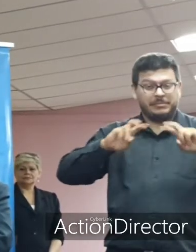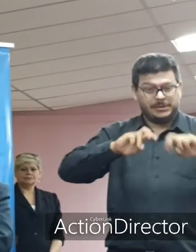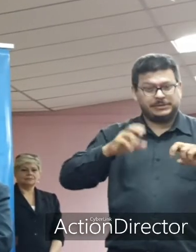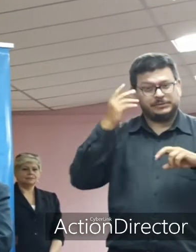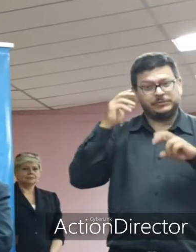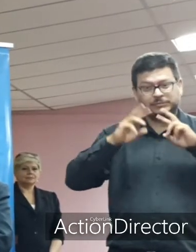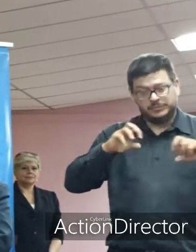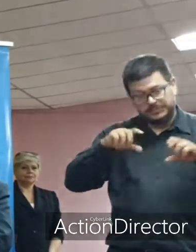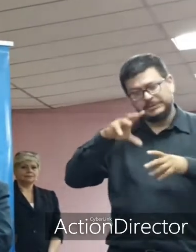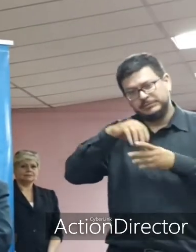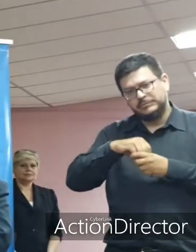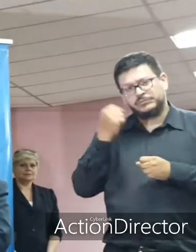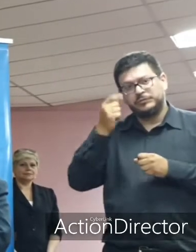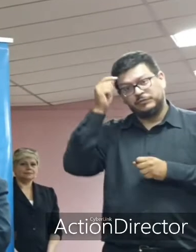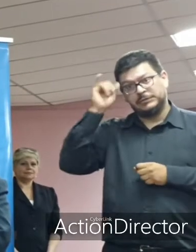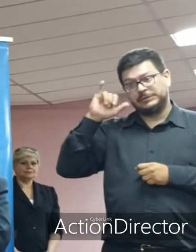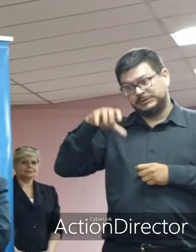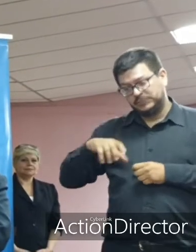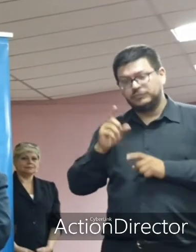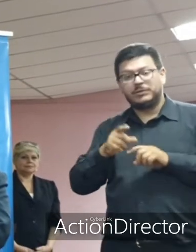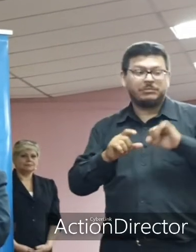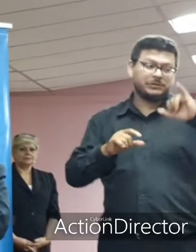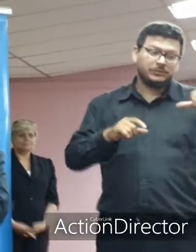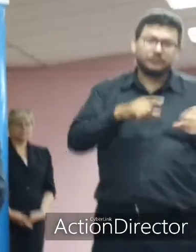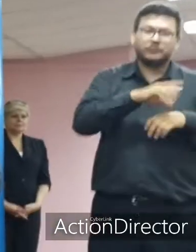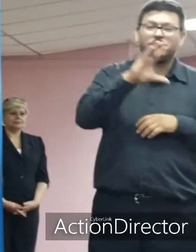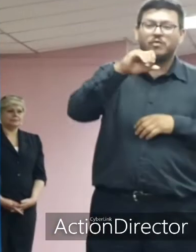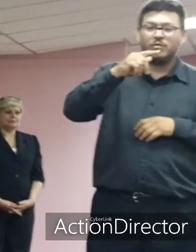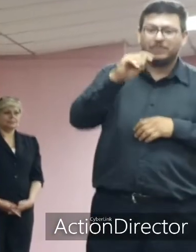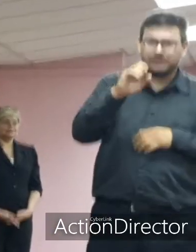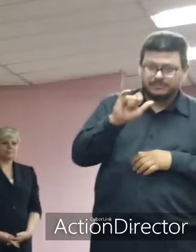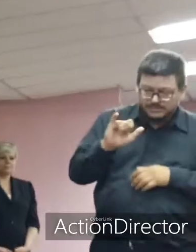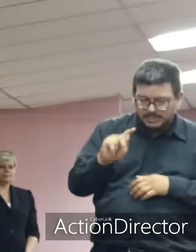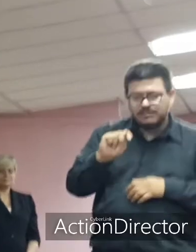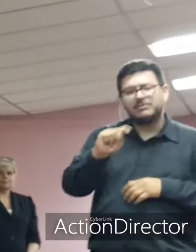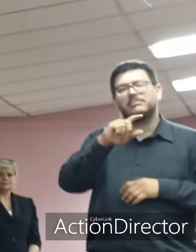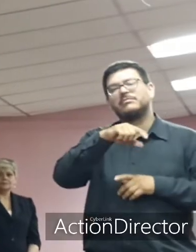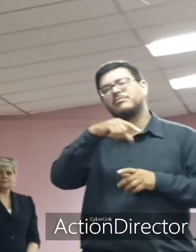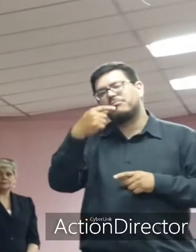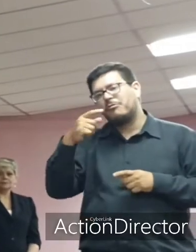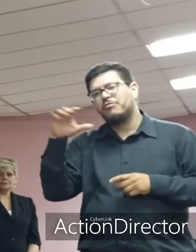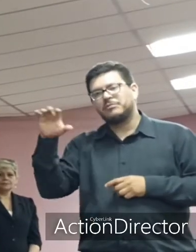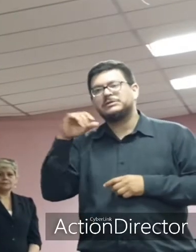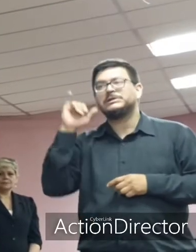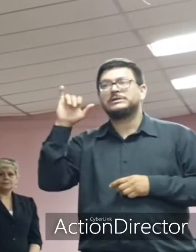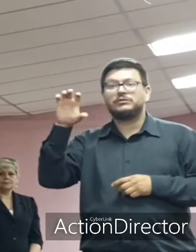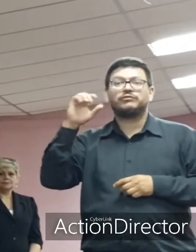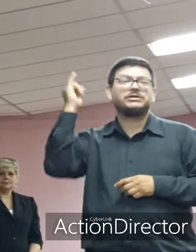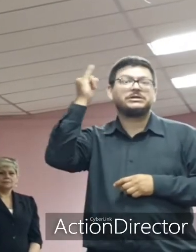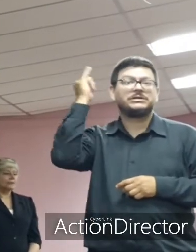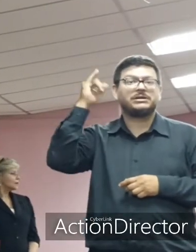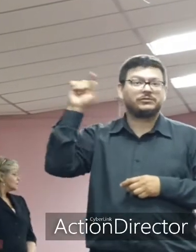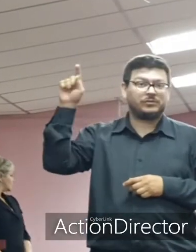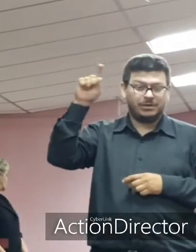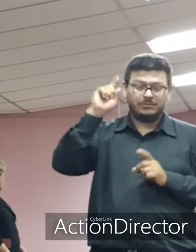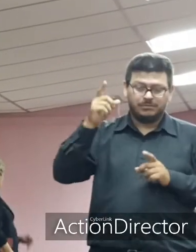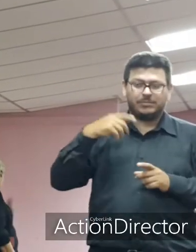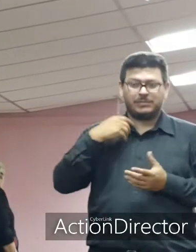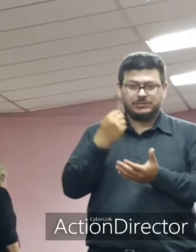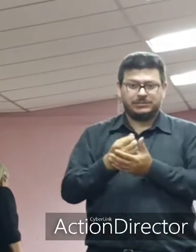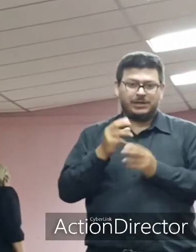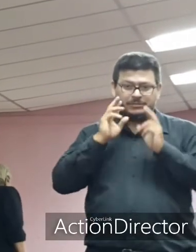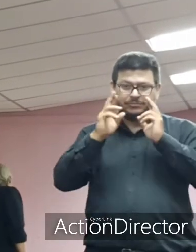que junto con otras instituciones como el CONACY y otras instituciones que son internacionales justamente hoy nos